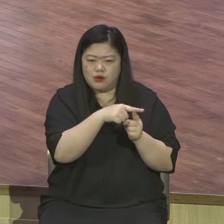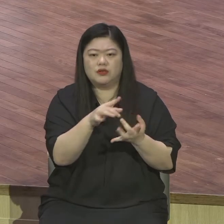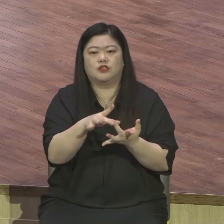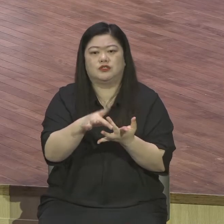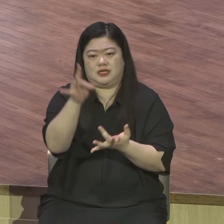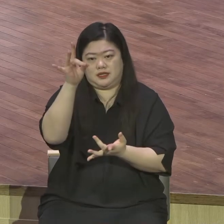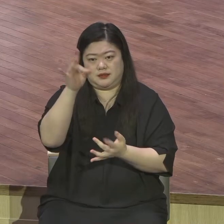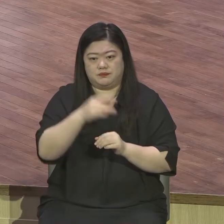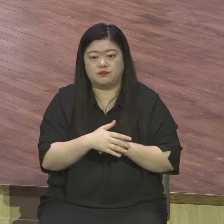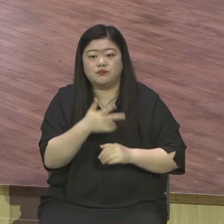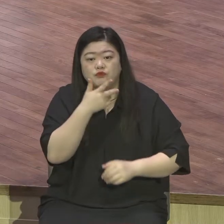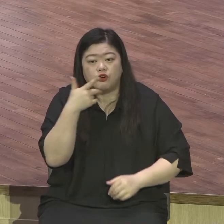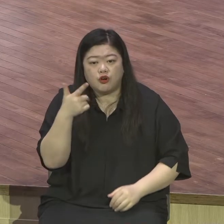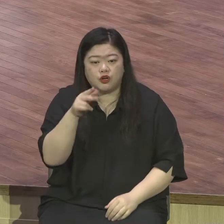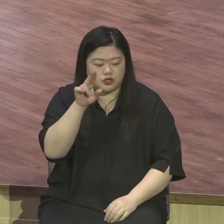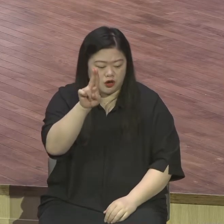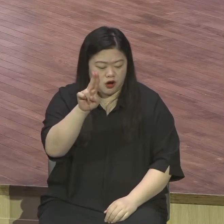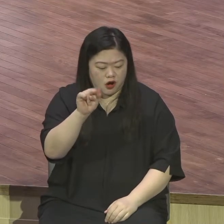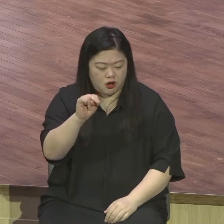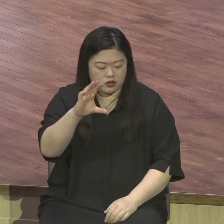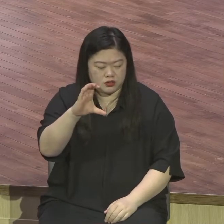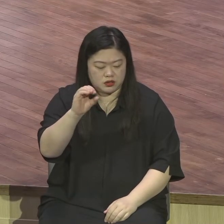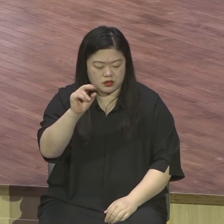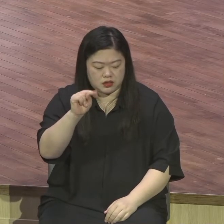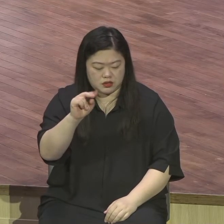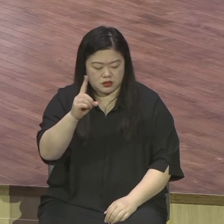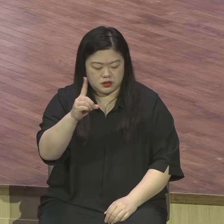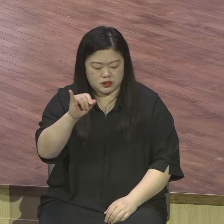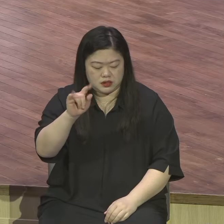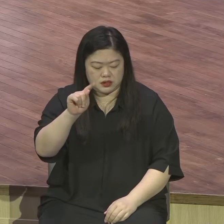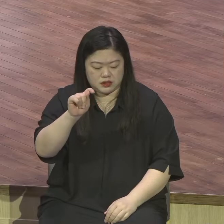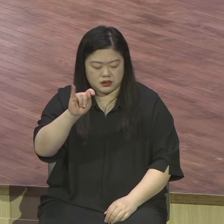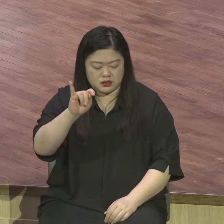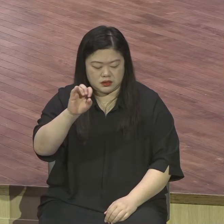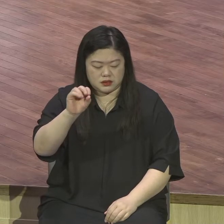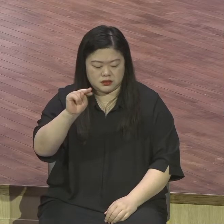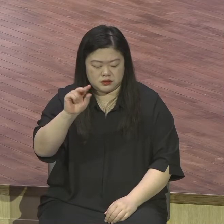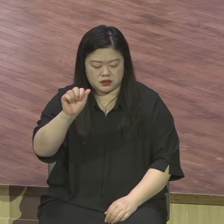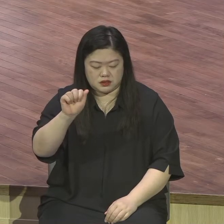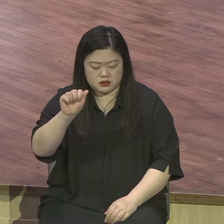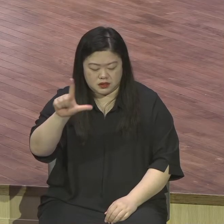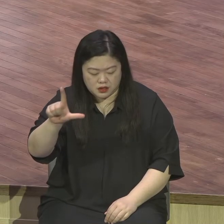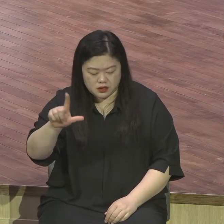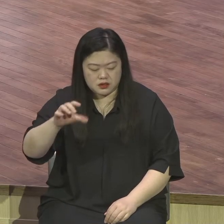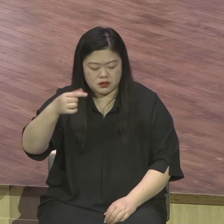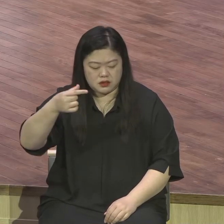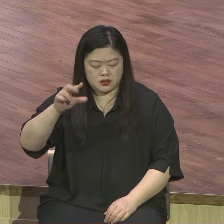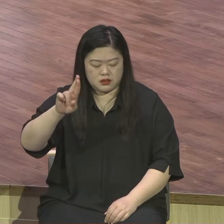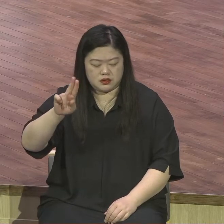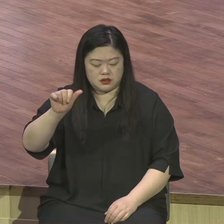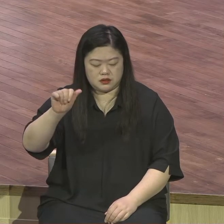무조건적 선택이라 이 선택의 기준은 에베스 1장 5절에 나와 있는데